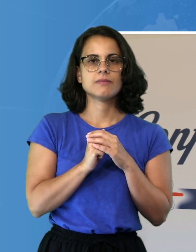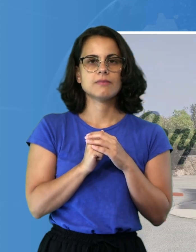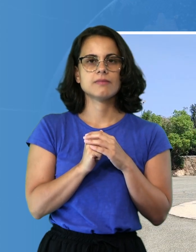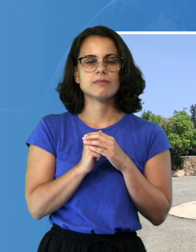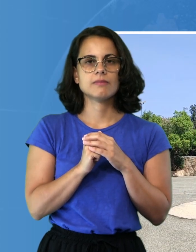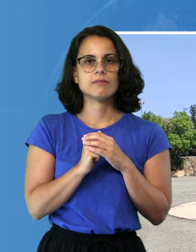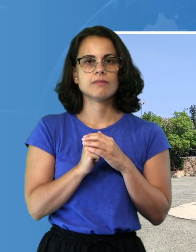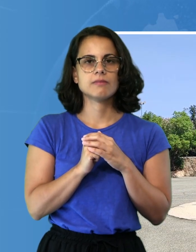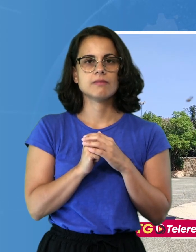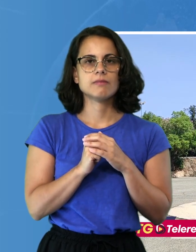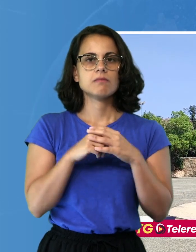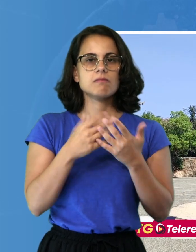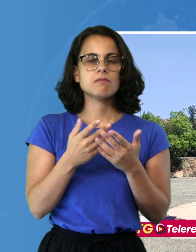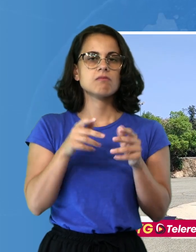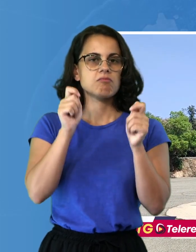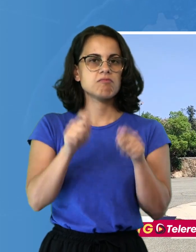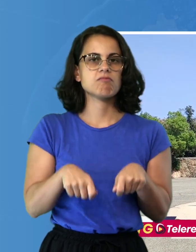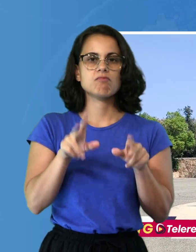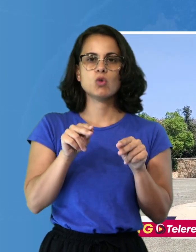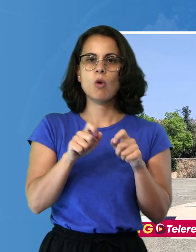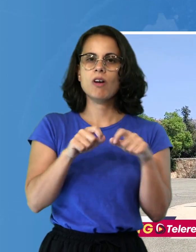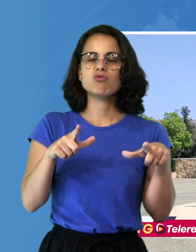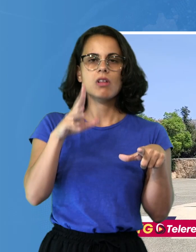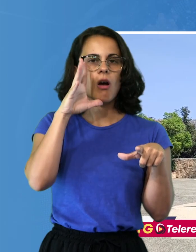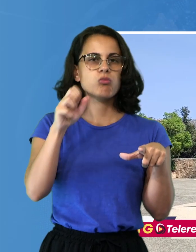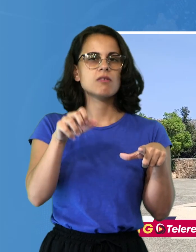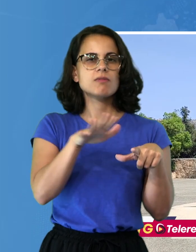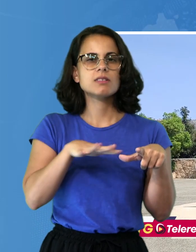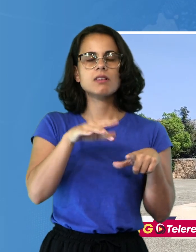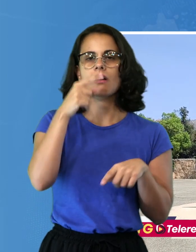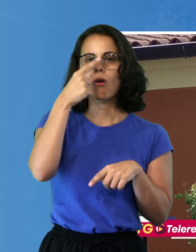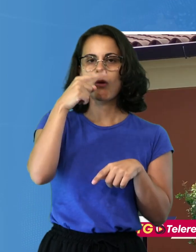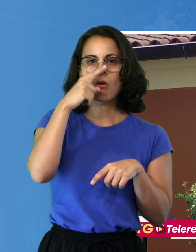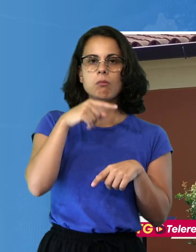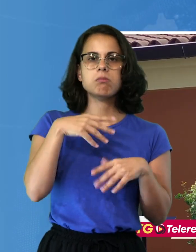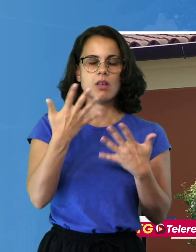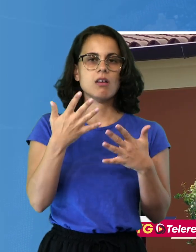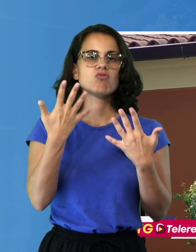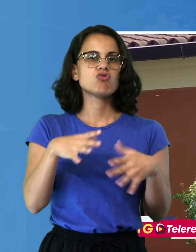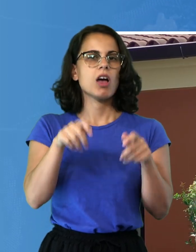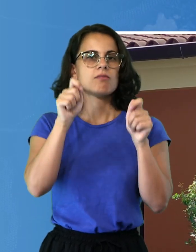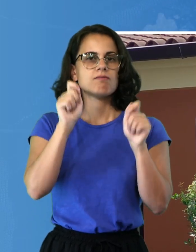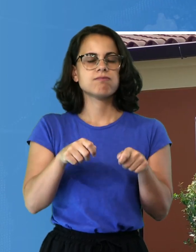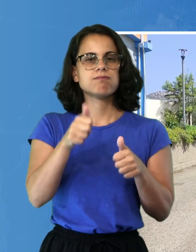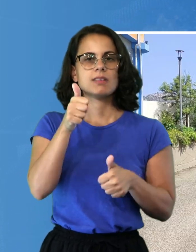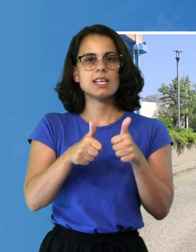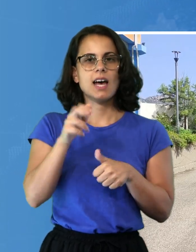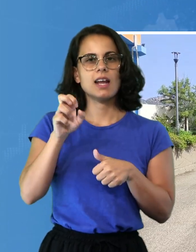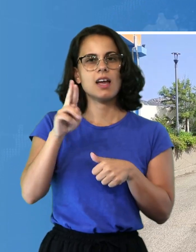Prende forma la nuova cittadella universitaria di Olbia. Sono stati infatti aperti i bandi dell'ERSU per l'assegnazione